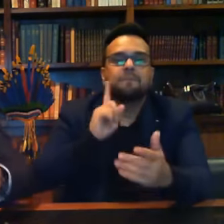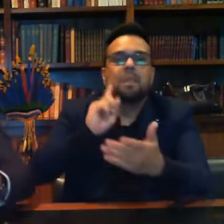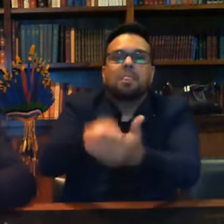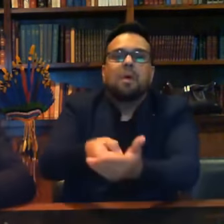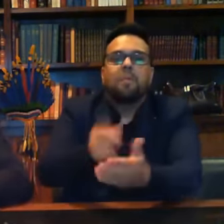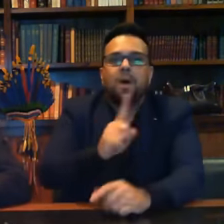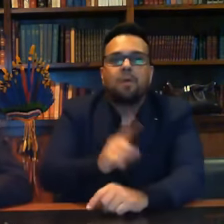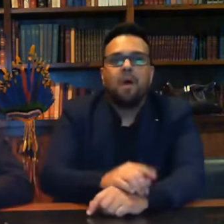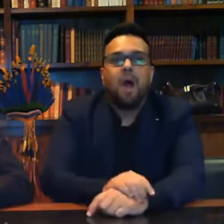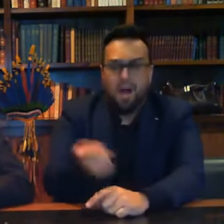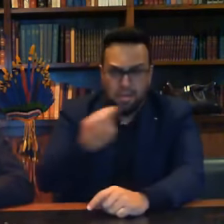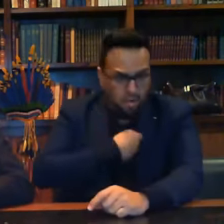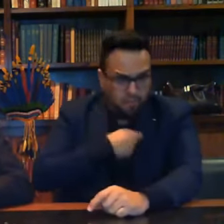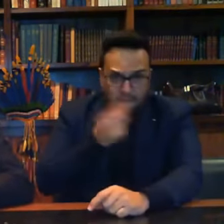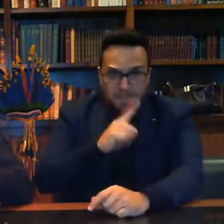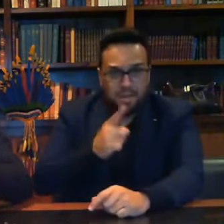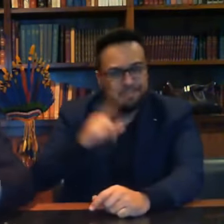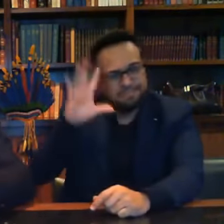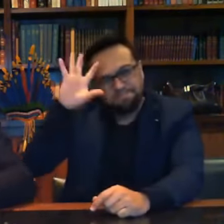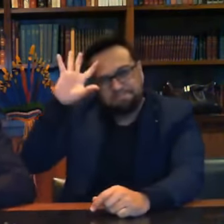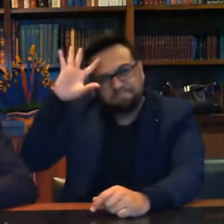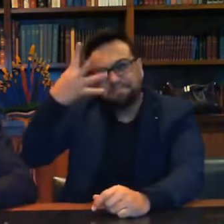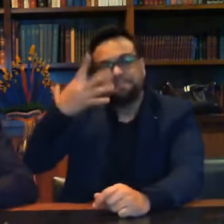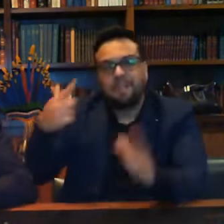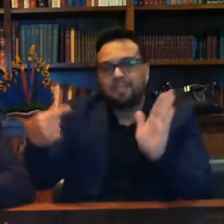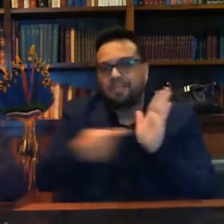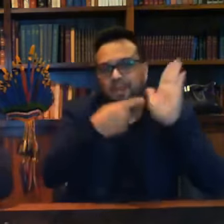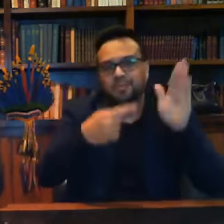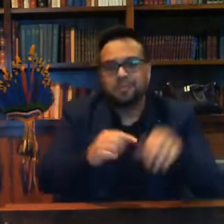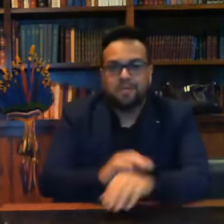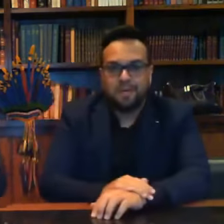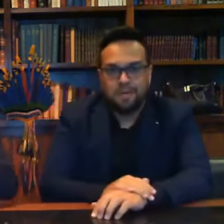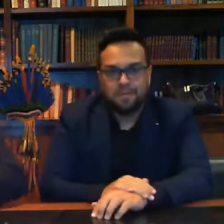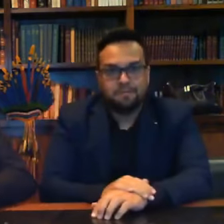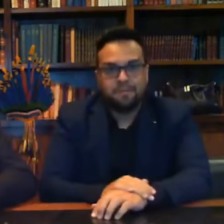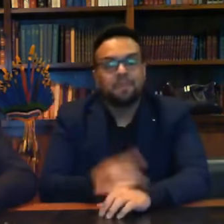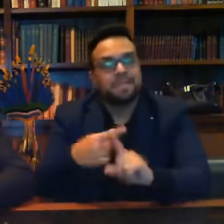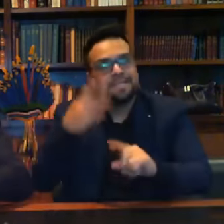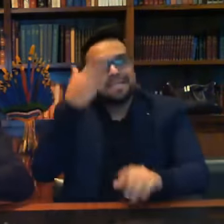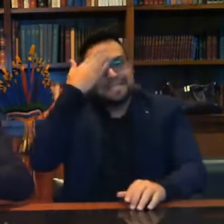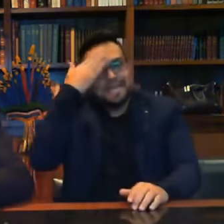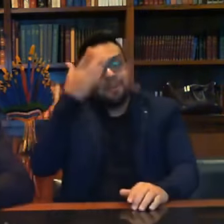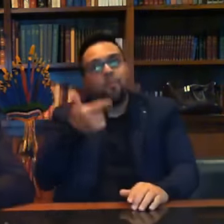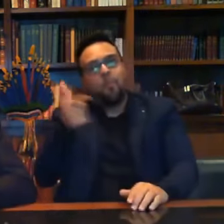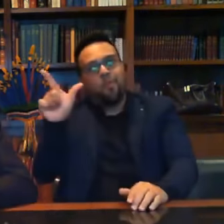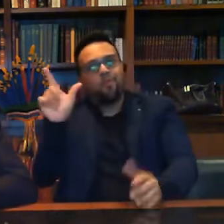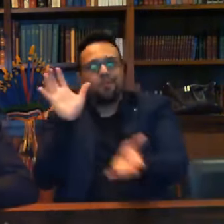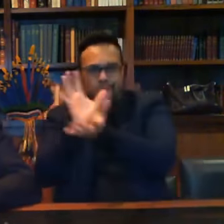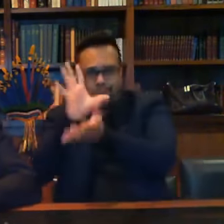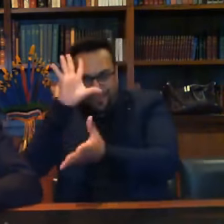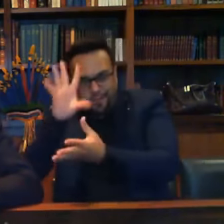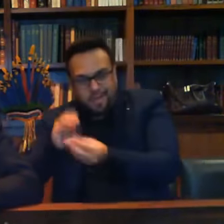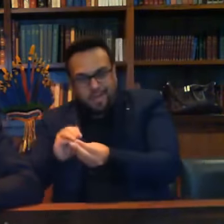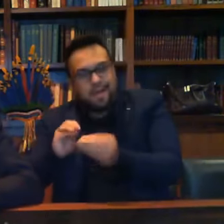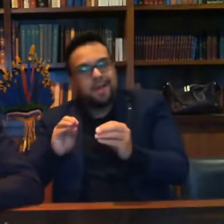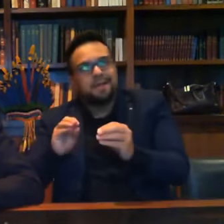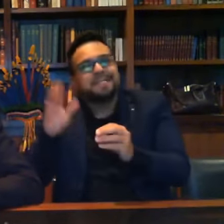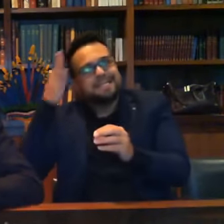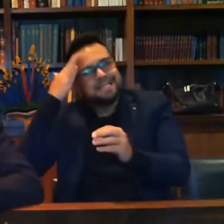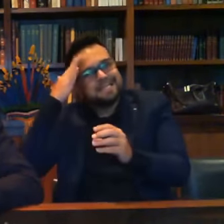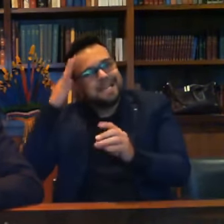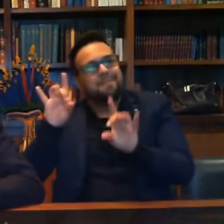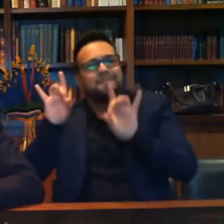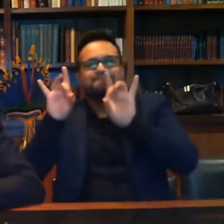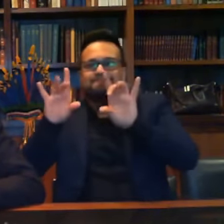resolveram denunciar, resolveram melar o jogo. A gente sabe que o outro lado é especialista nisso, em dar calote nos outros.